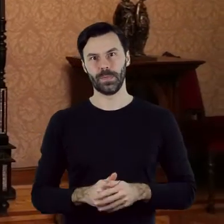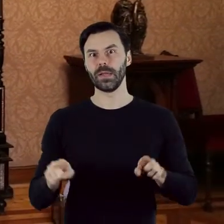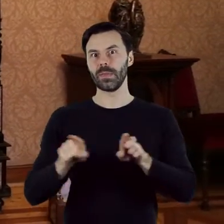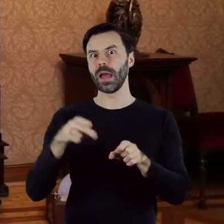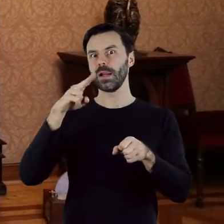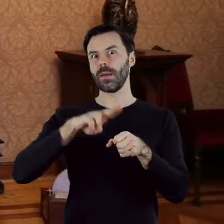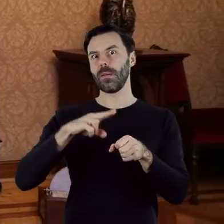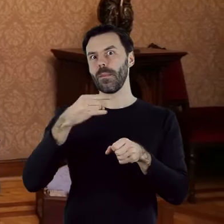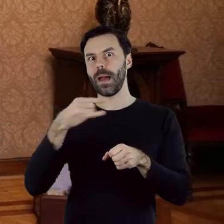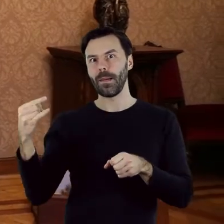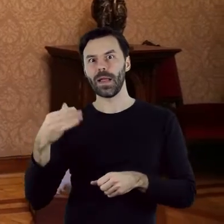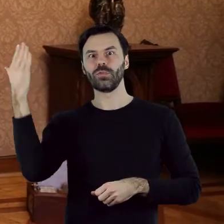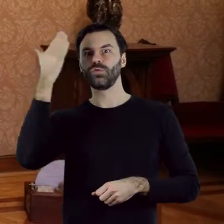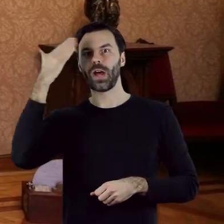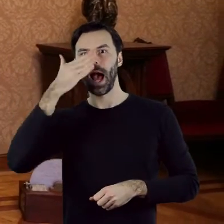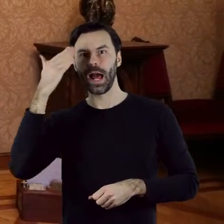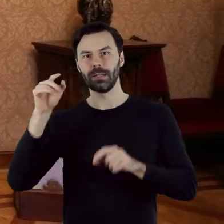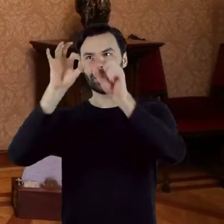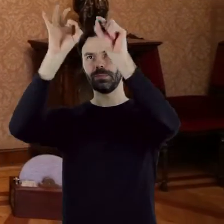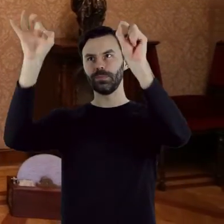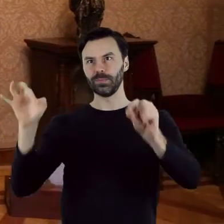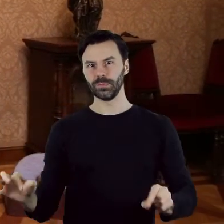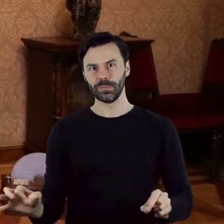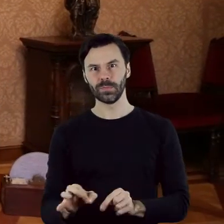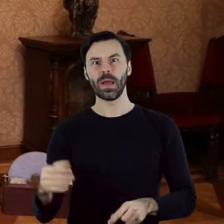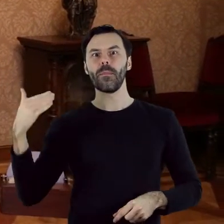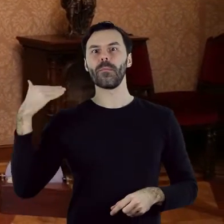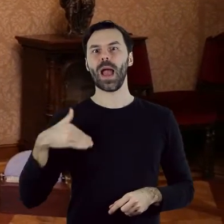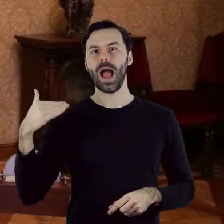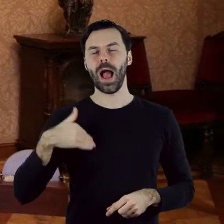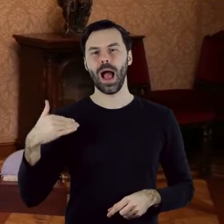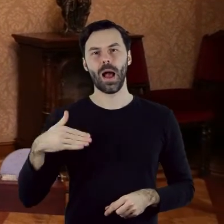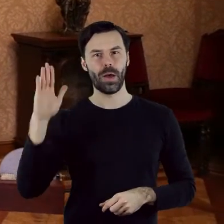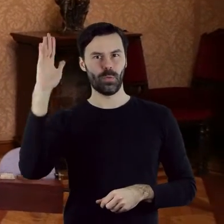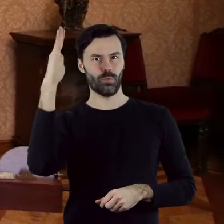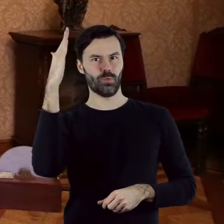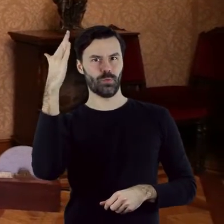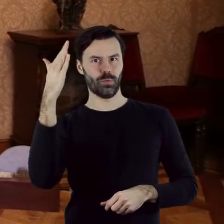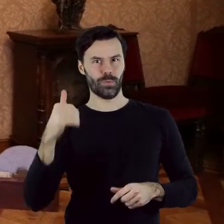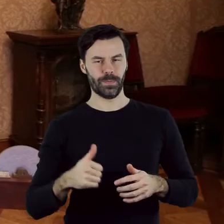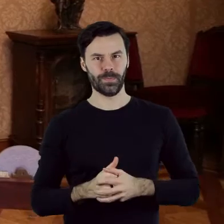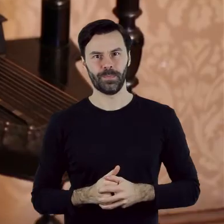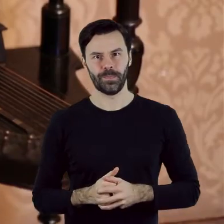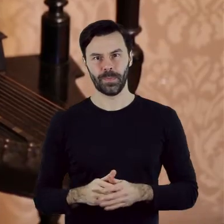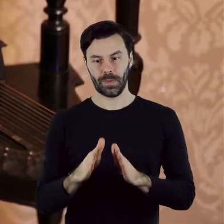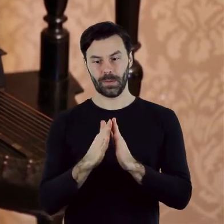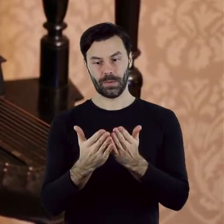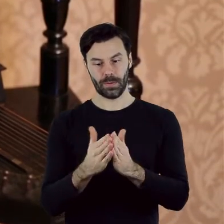szczególną uwagę zasługują czarne meble, duże lustro zdobione macicą perłową oraz niewielki